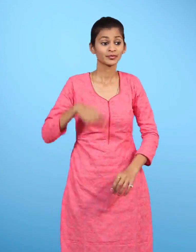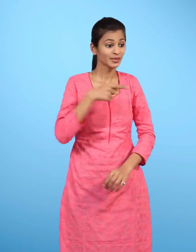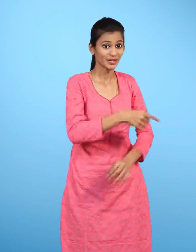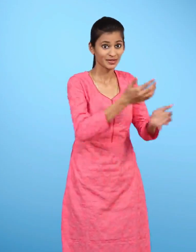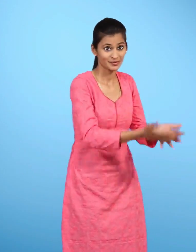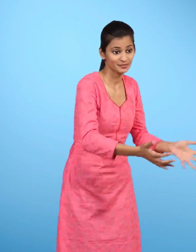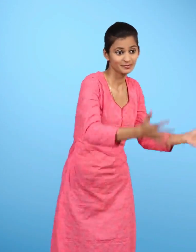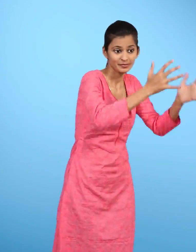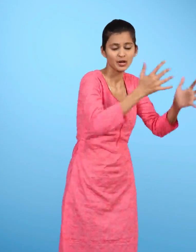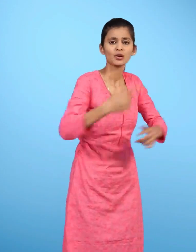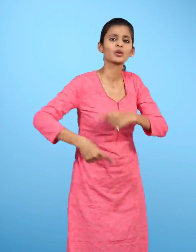उसमें रोज पानी भरो